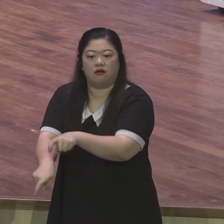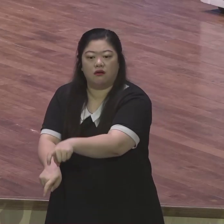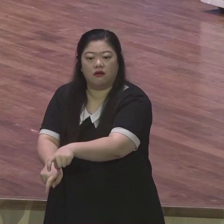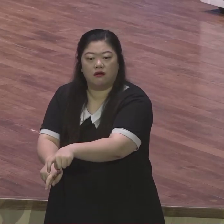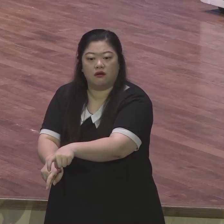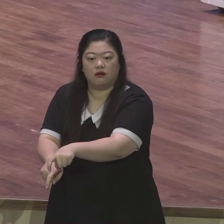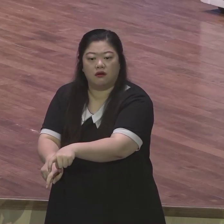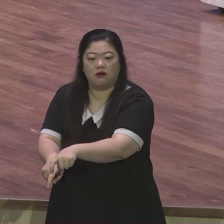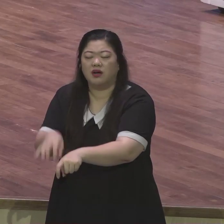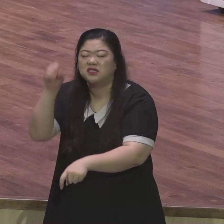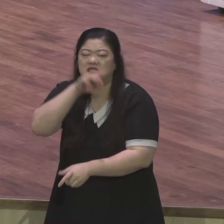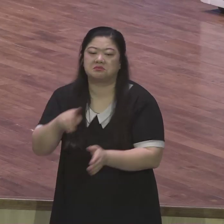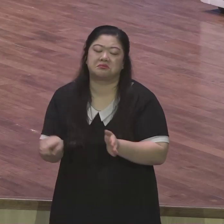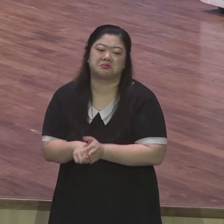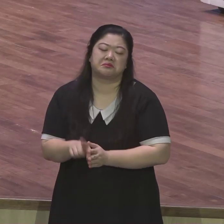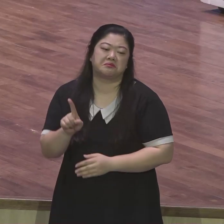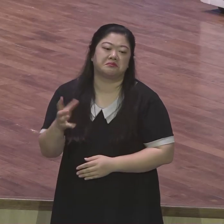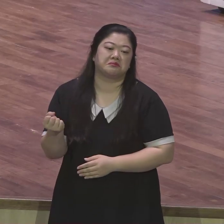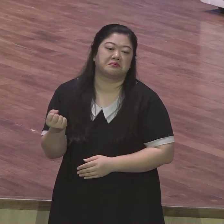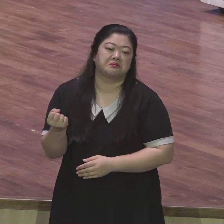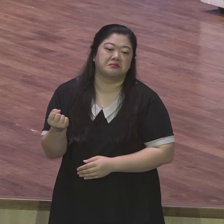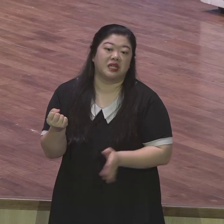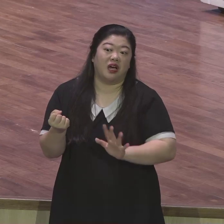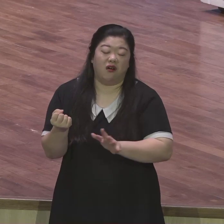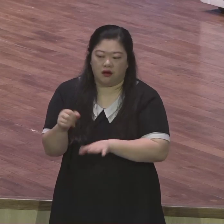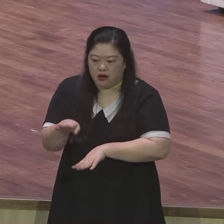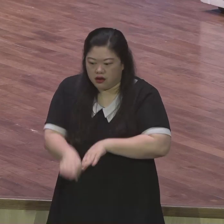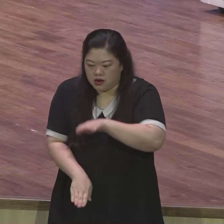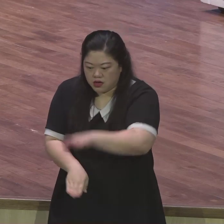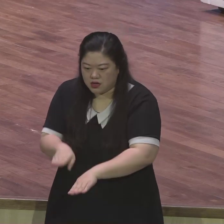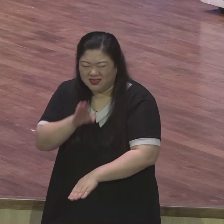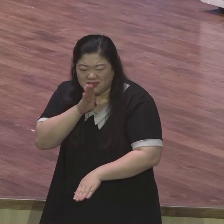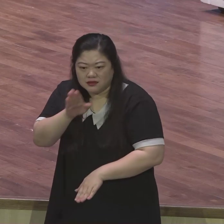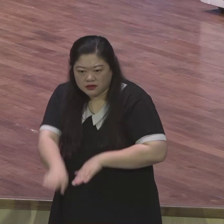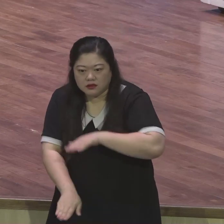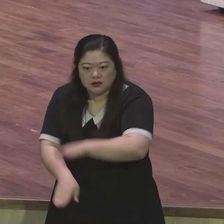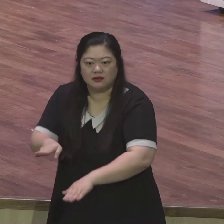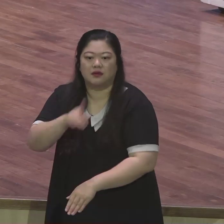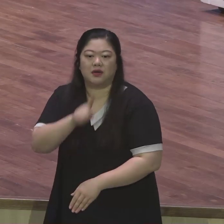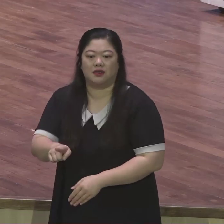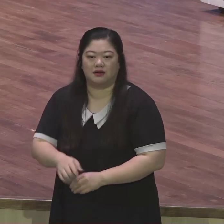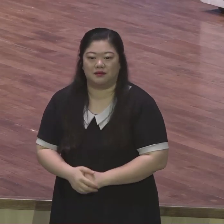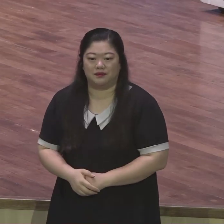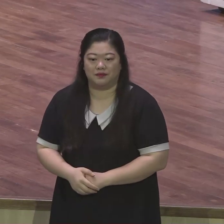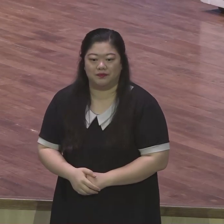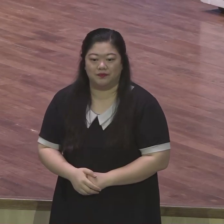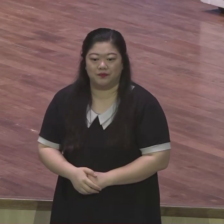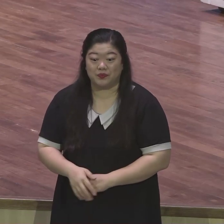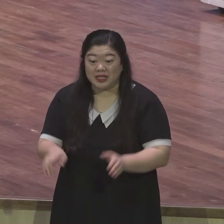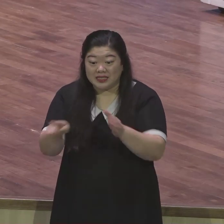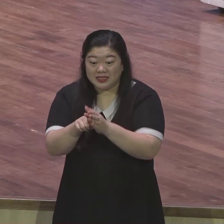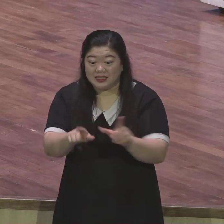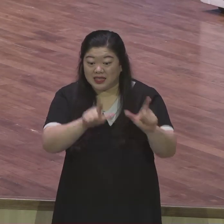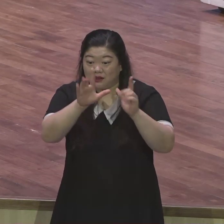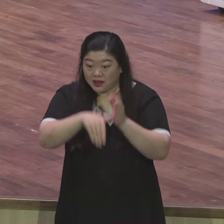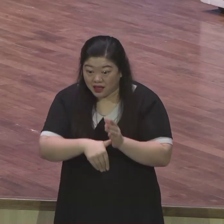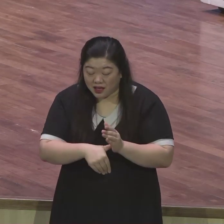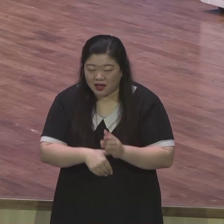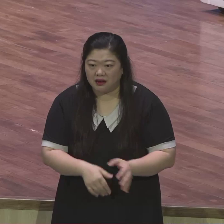예원교회는 특별히 믿음이 많은 것에 기준이 됩니다 외모나 경제력, 성격이 아니라 믿음이 기준이죠 그래서 믿음